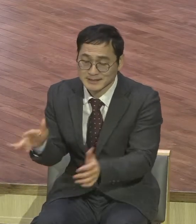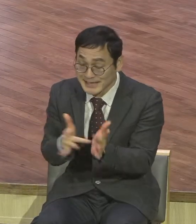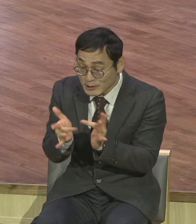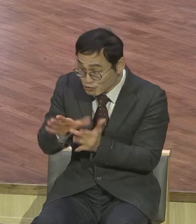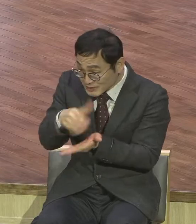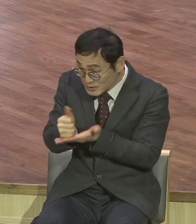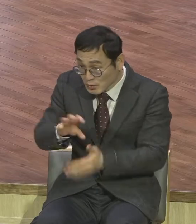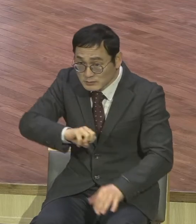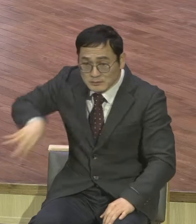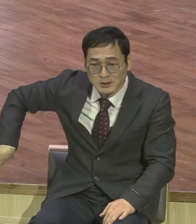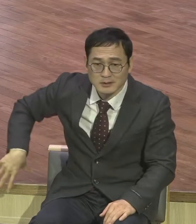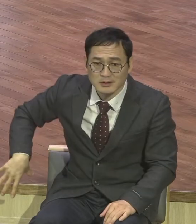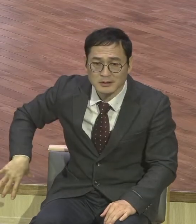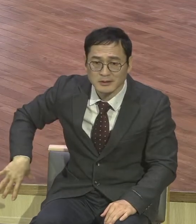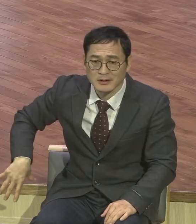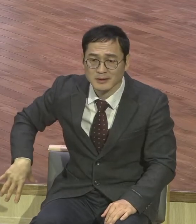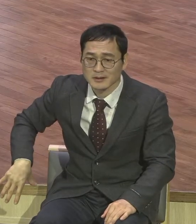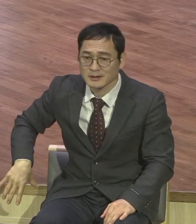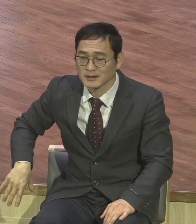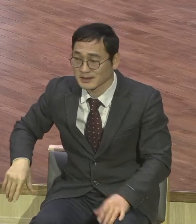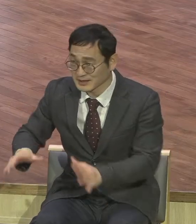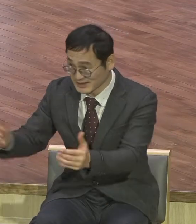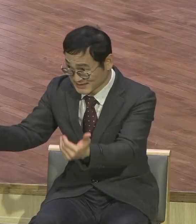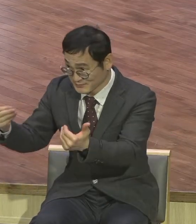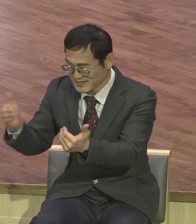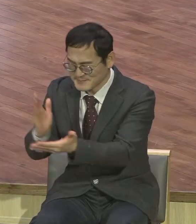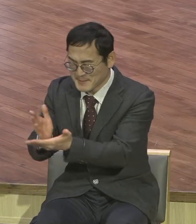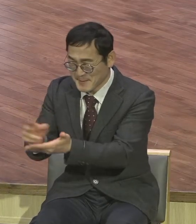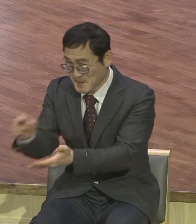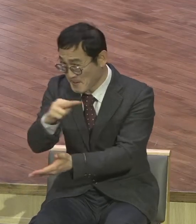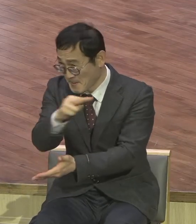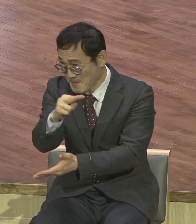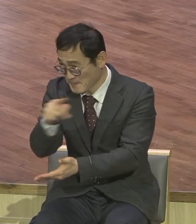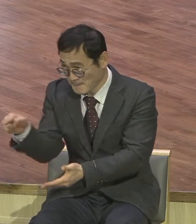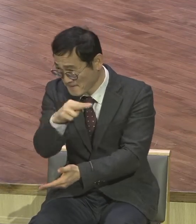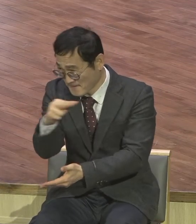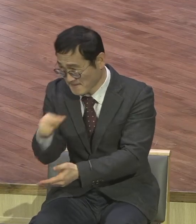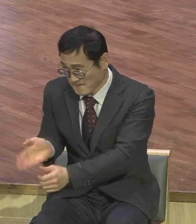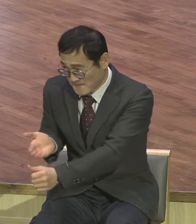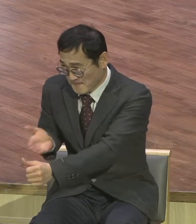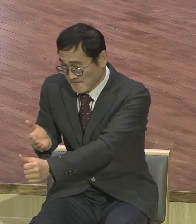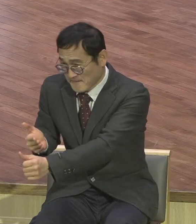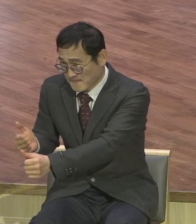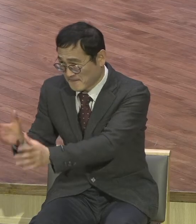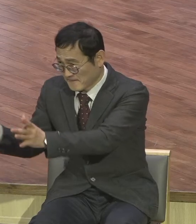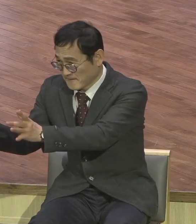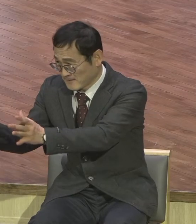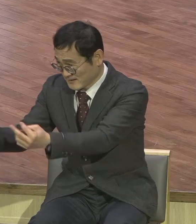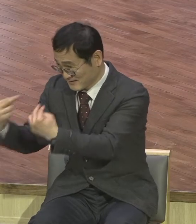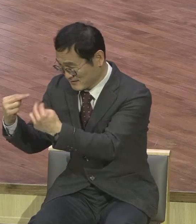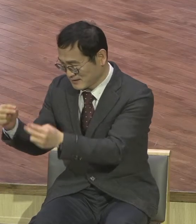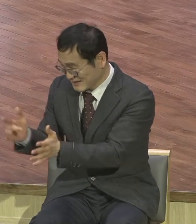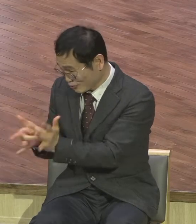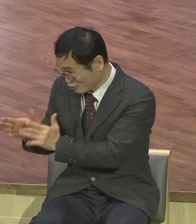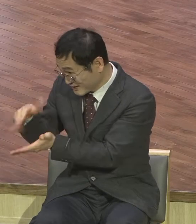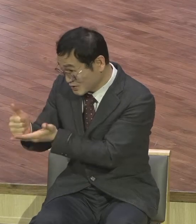그렇게 시선을 다른 것으로 돌리고 모든 초점을 다른 데 맞춰버려요. 그렇게 돌려버립니다. 사단의 역할입니다.